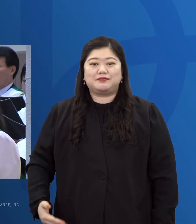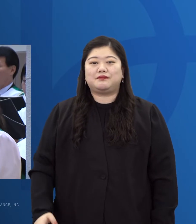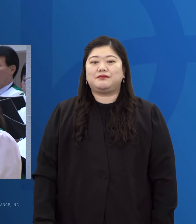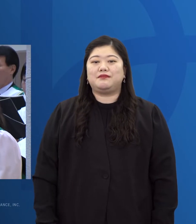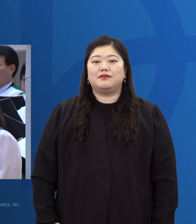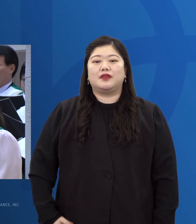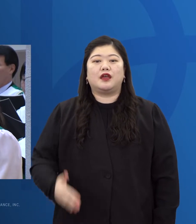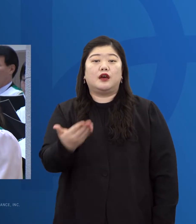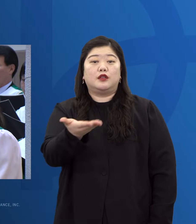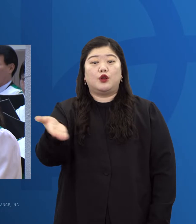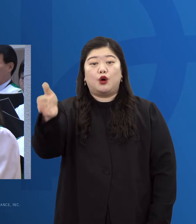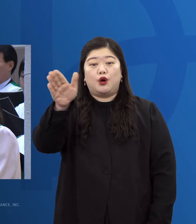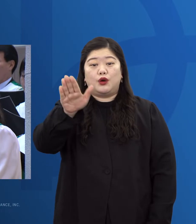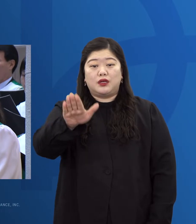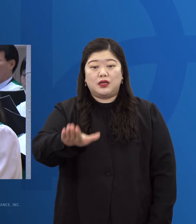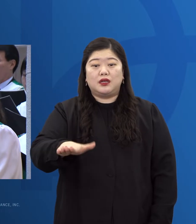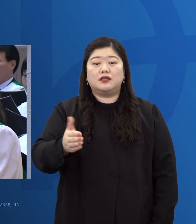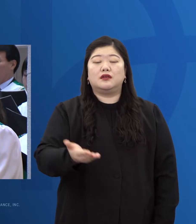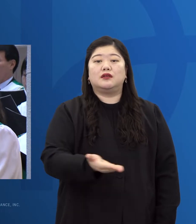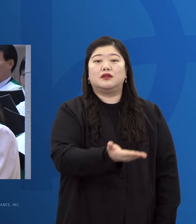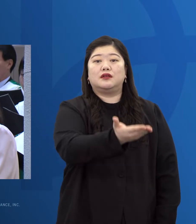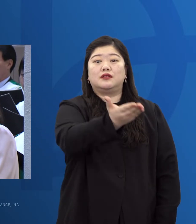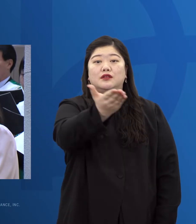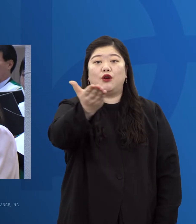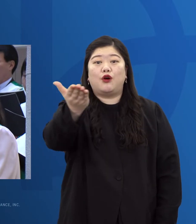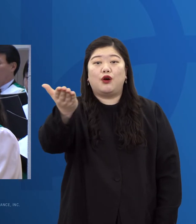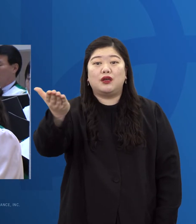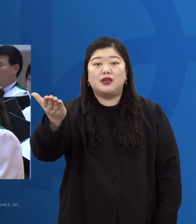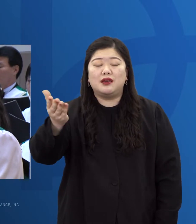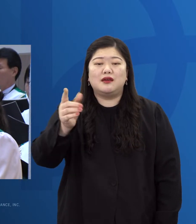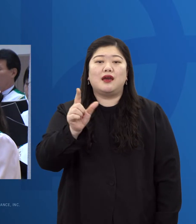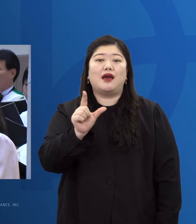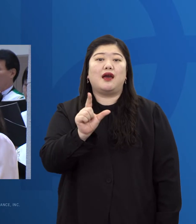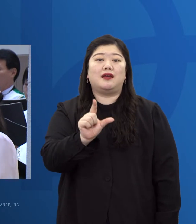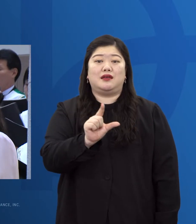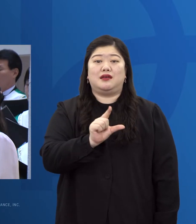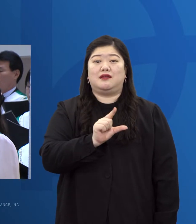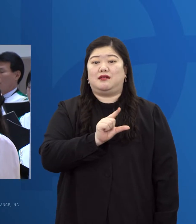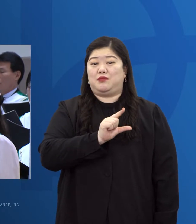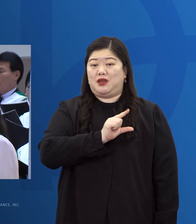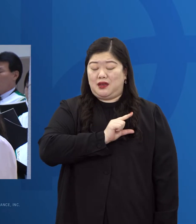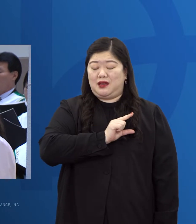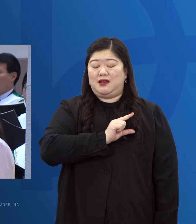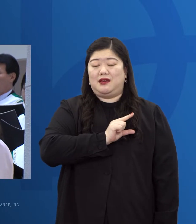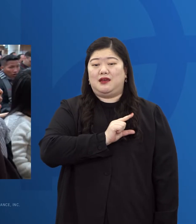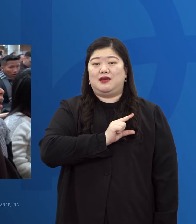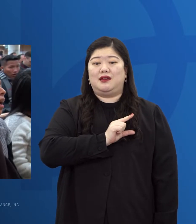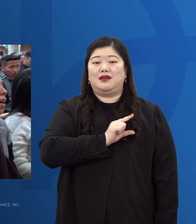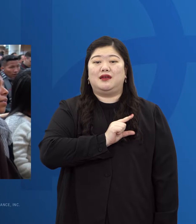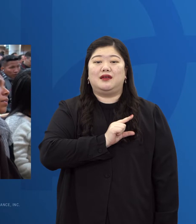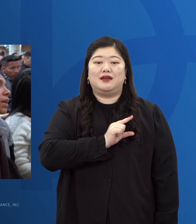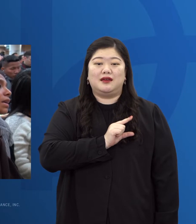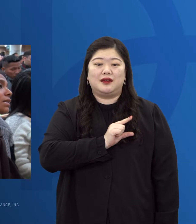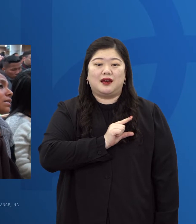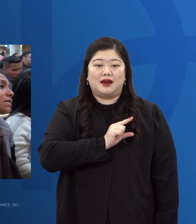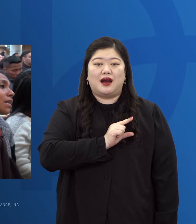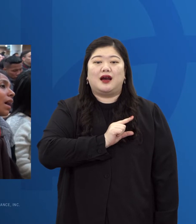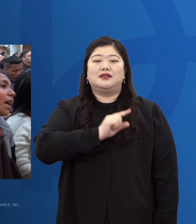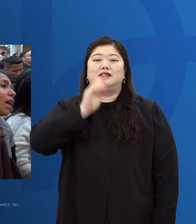그러나 그러나 너희는 너희의 이름이